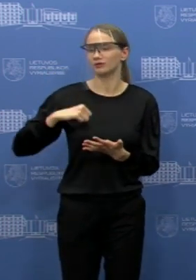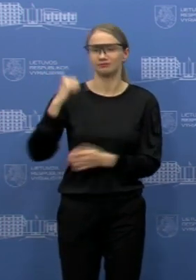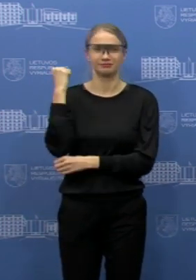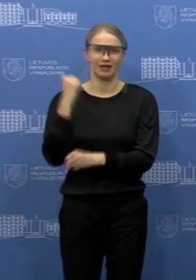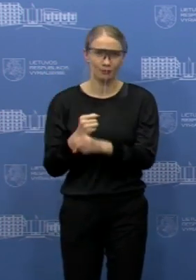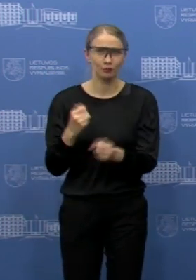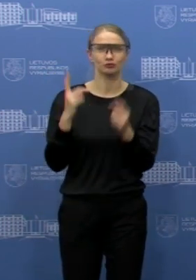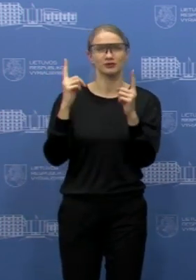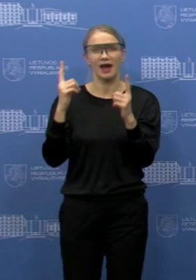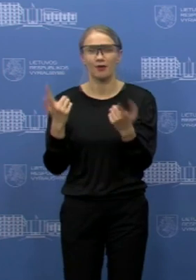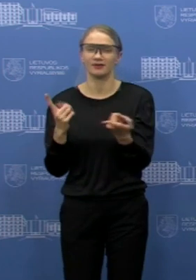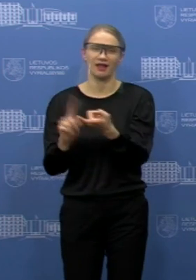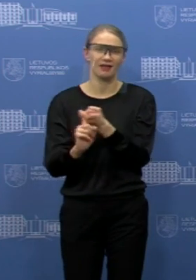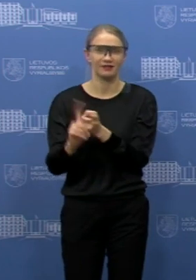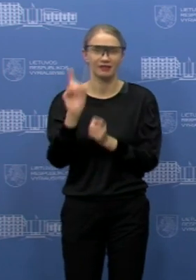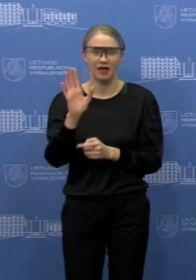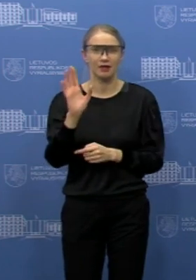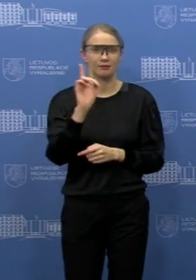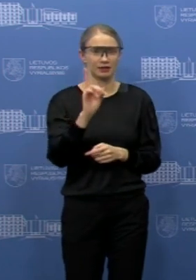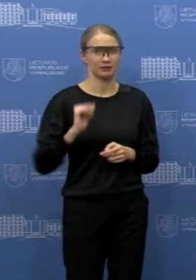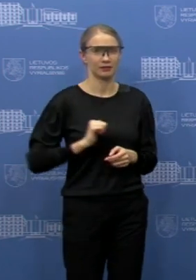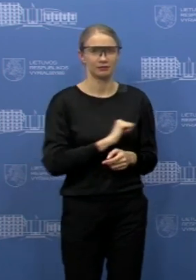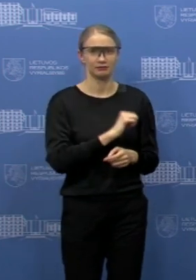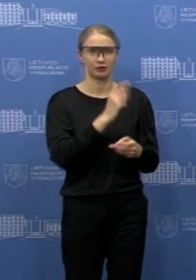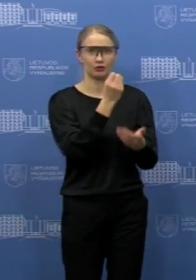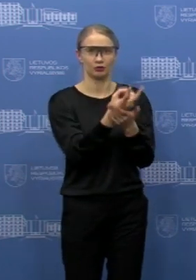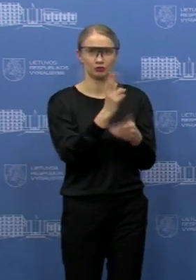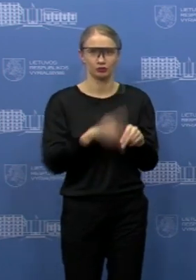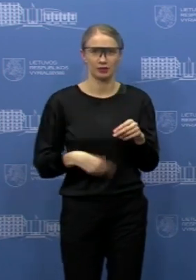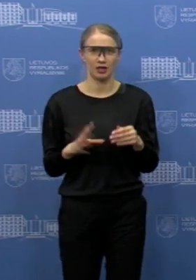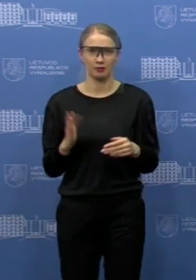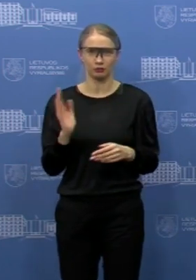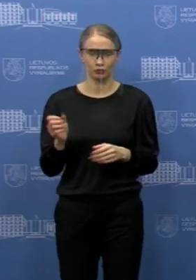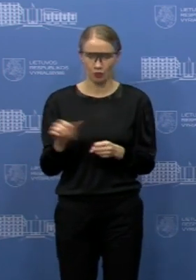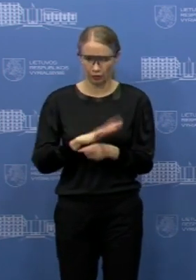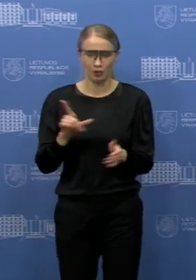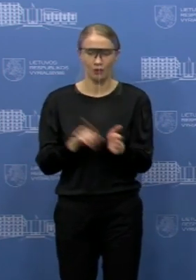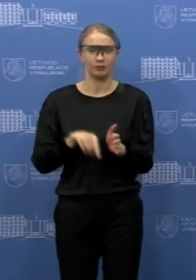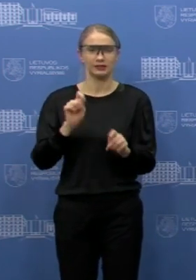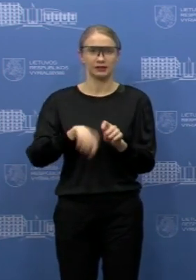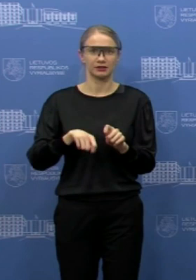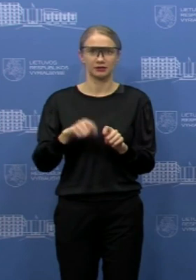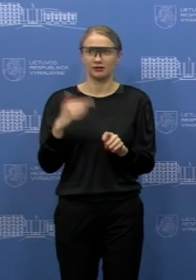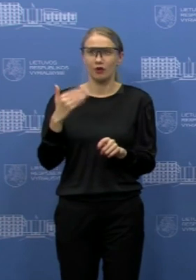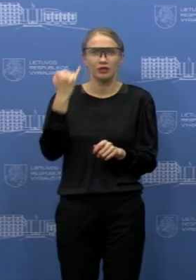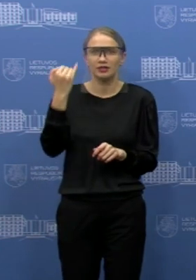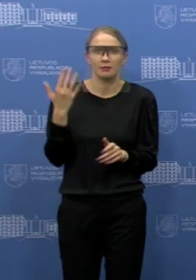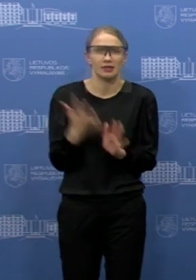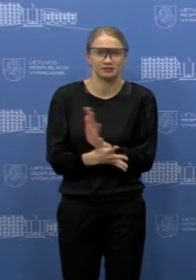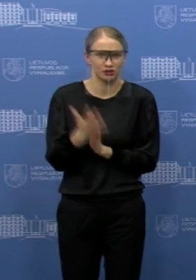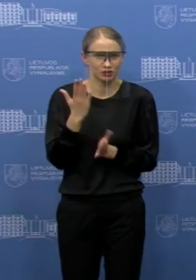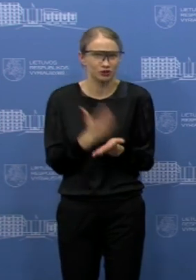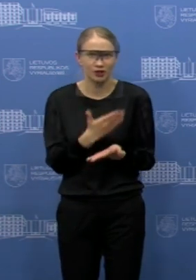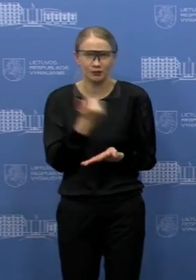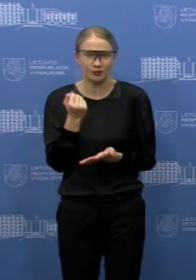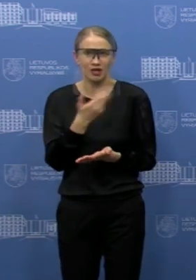ar dėl kažkokiu kitų priežašių lygonės, numato, kad turi būti, na, jį būti atlikęs žmogus koronaviruso testą. Ačiū pati tą idėją turi prasmės tada tų